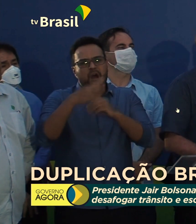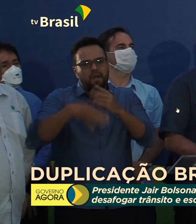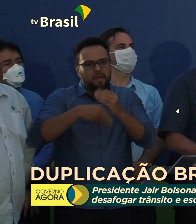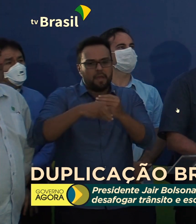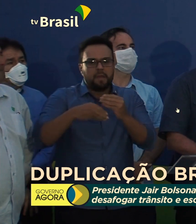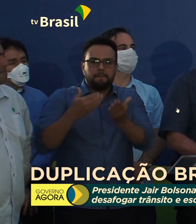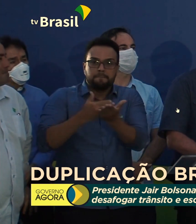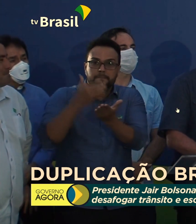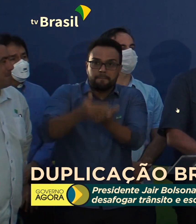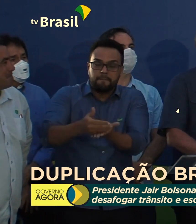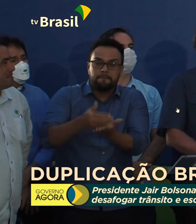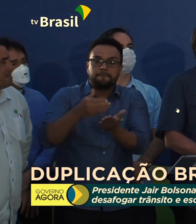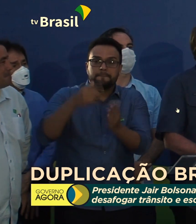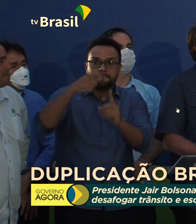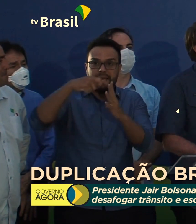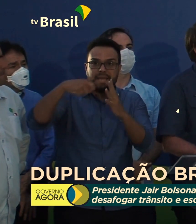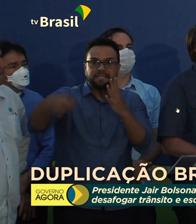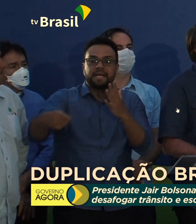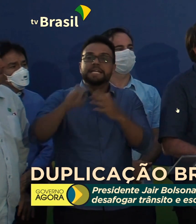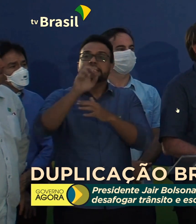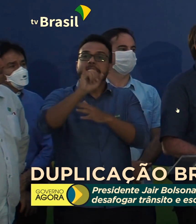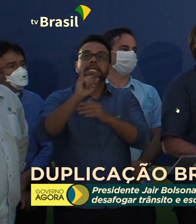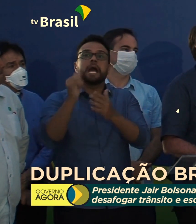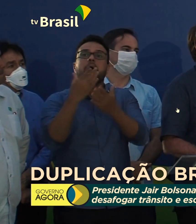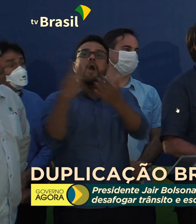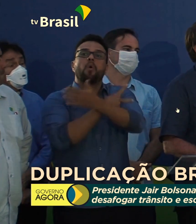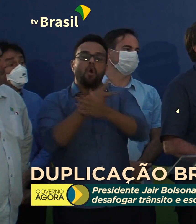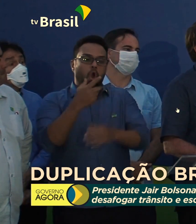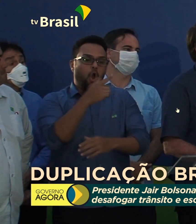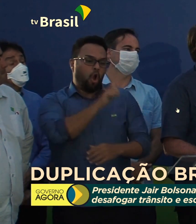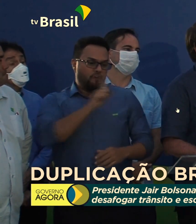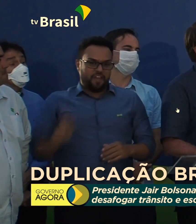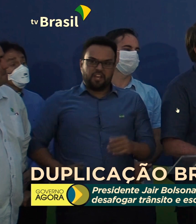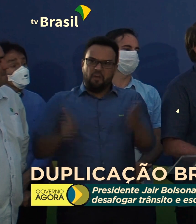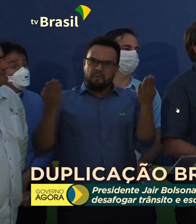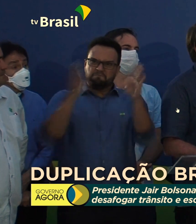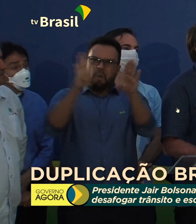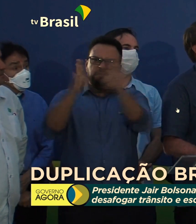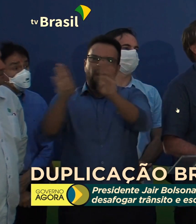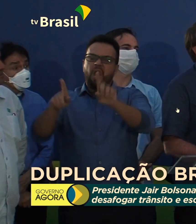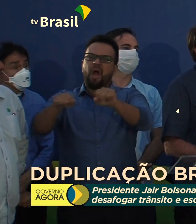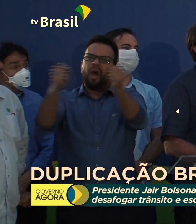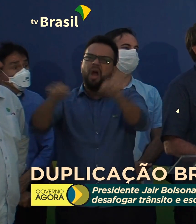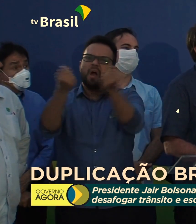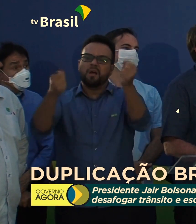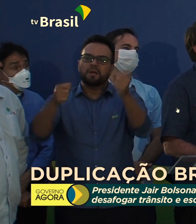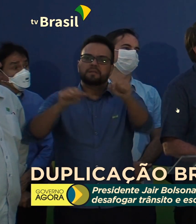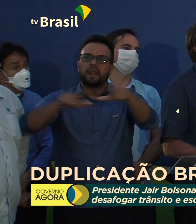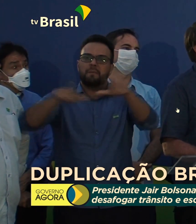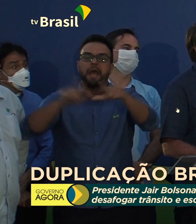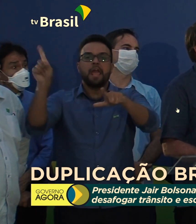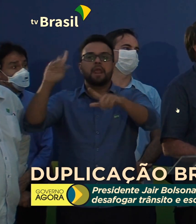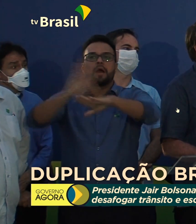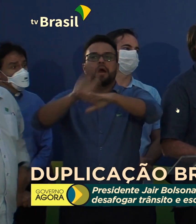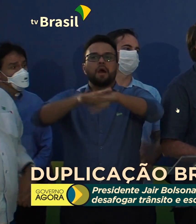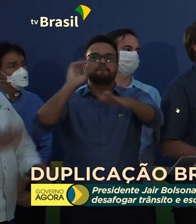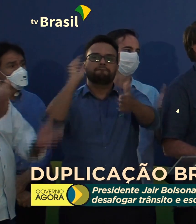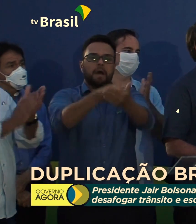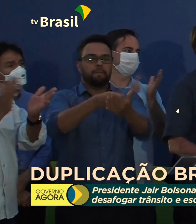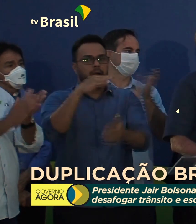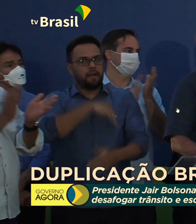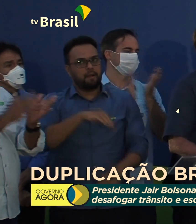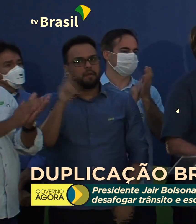e daqui pra frente. O governador que fechar seu estado, o governador que destrói emprego, ele é que deve bancar o auxílio